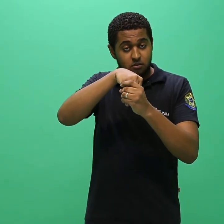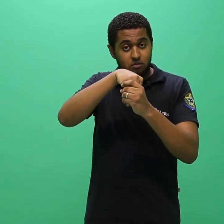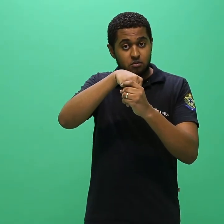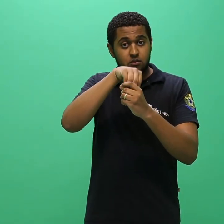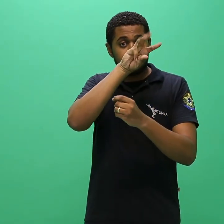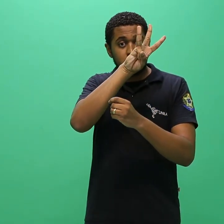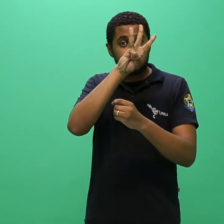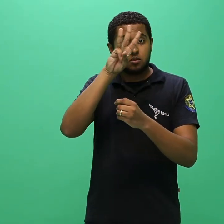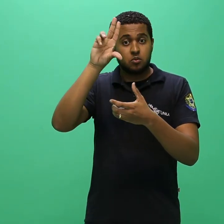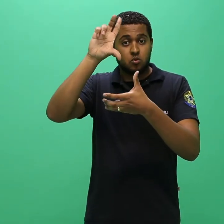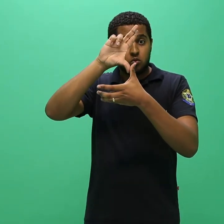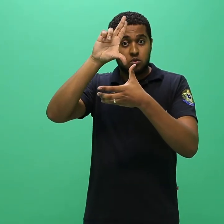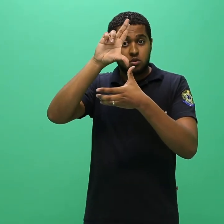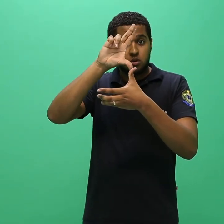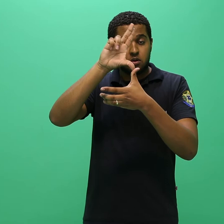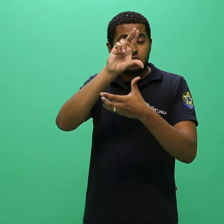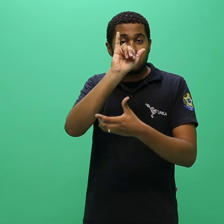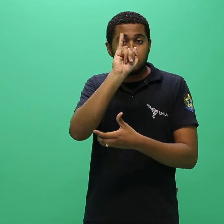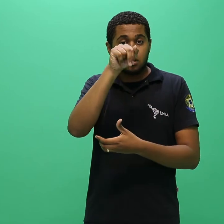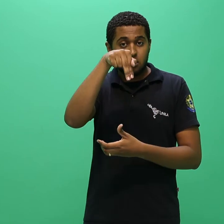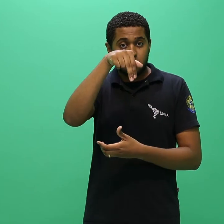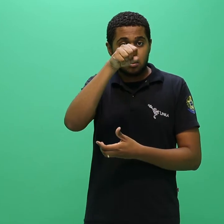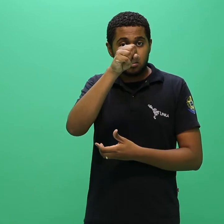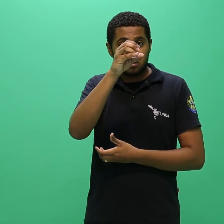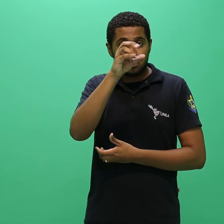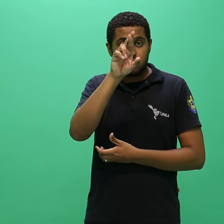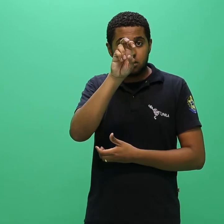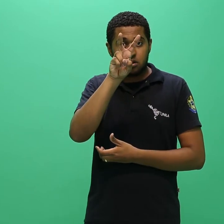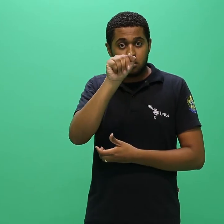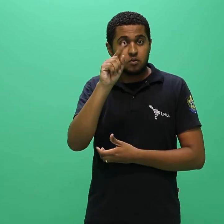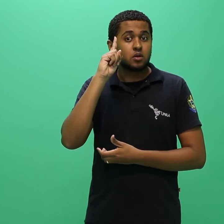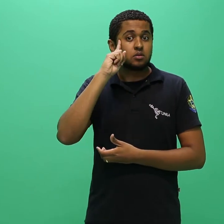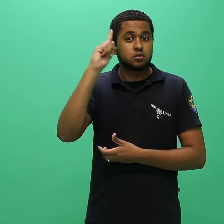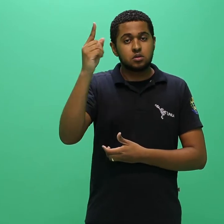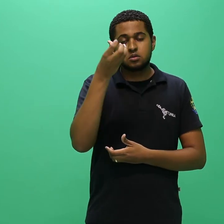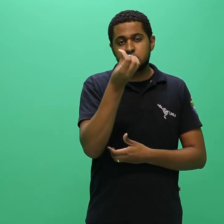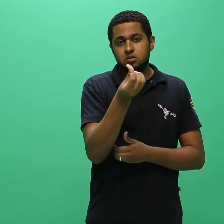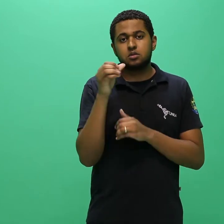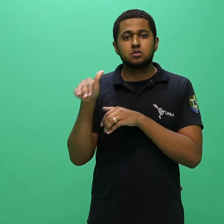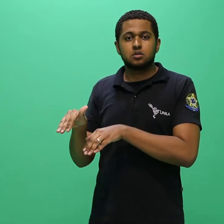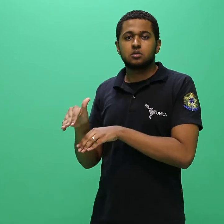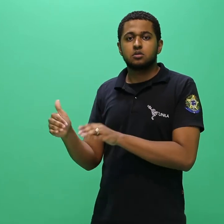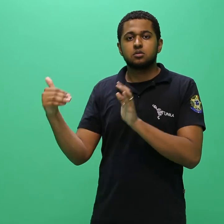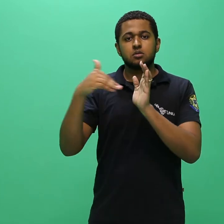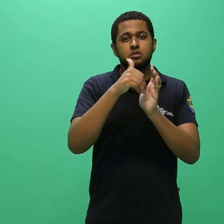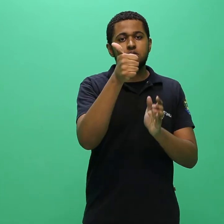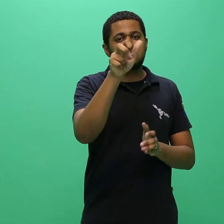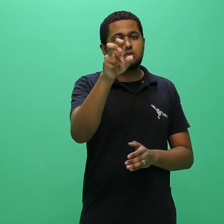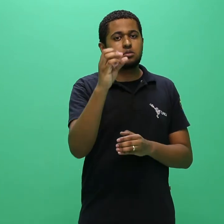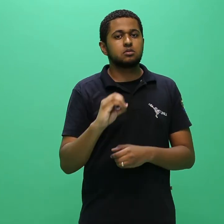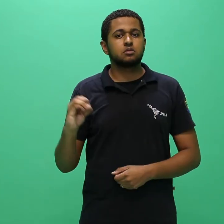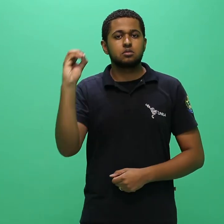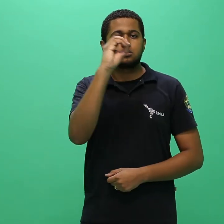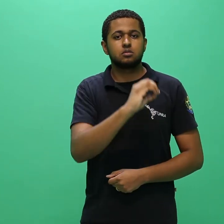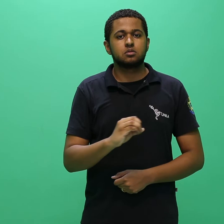no portal Inscreva da Unila no período de 6 de setembro a 15 de outubro, conforme